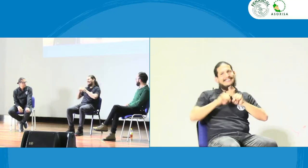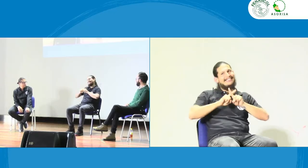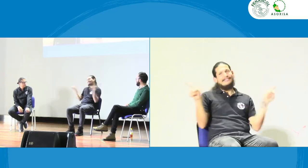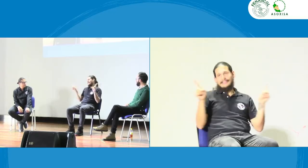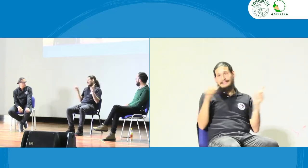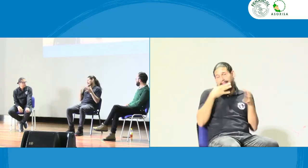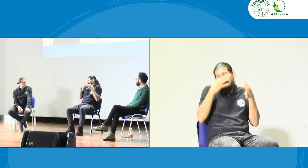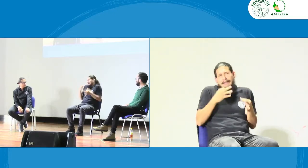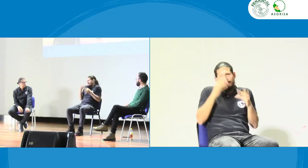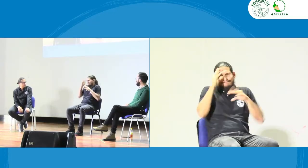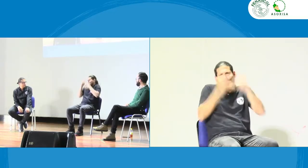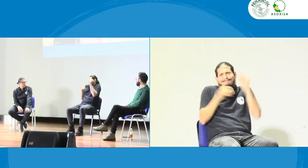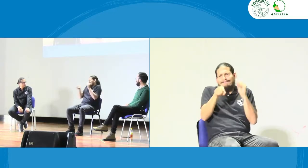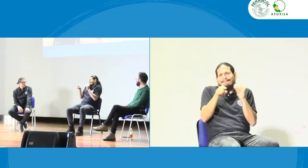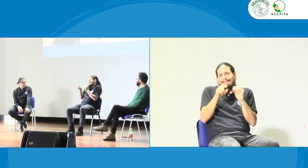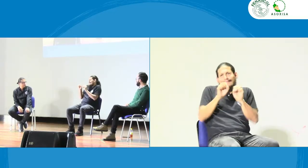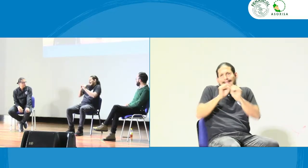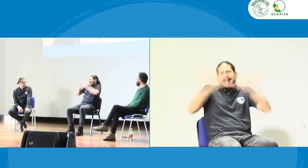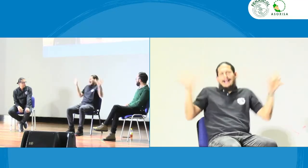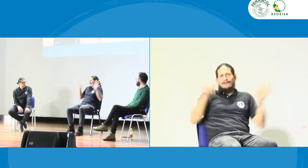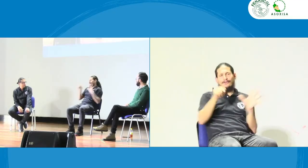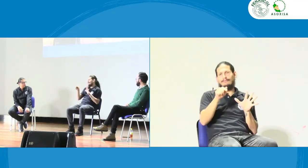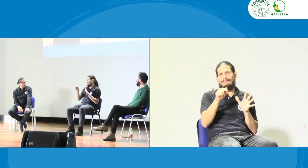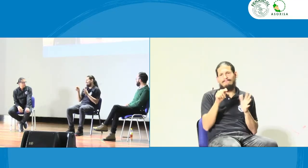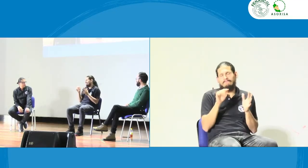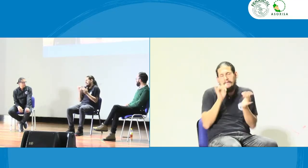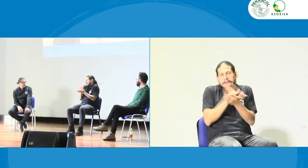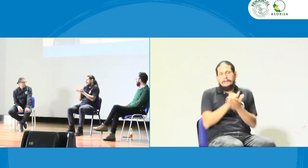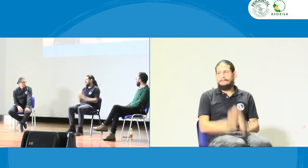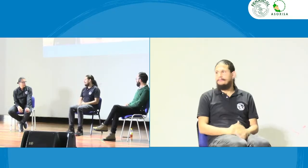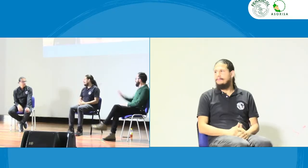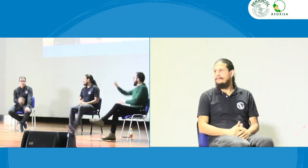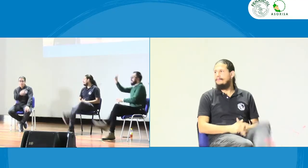sorda no y es un análisis que yo hice y estoy en desacuerdo con eso